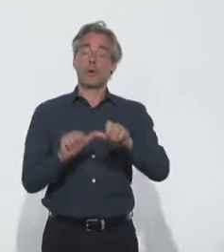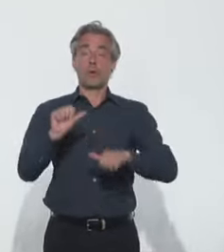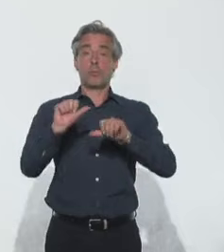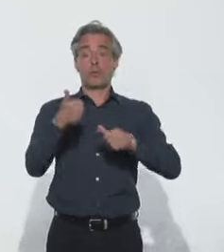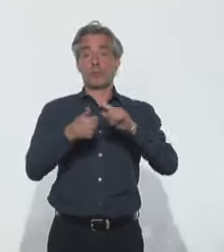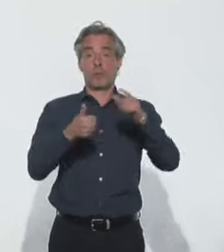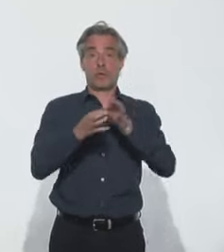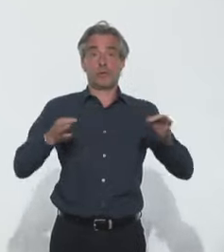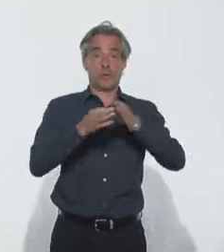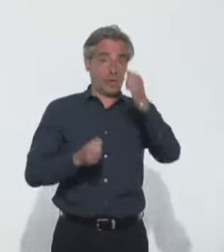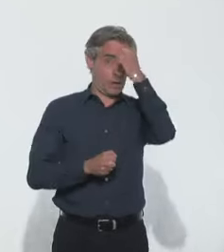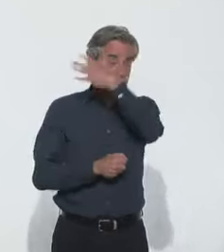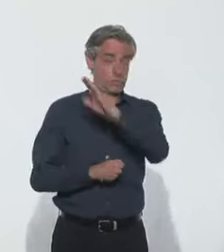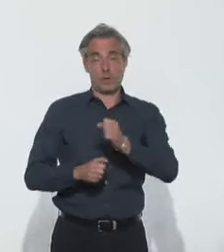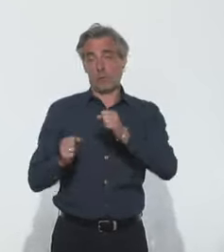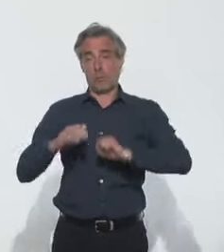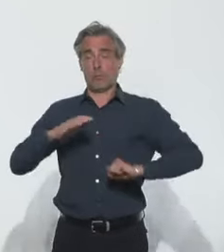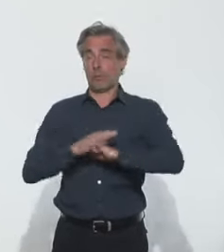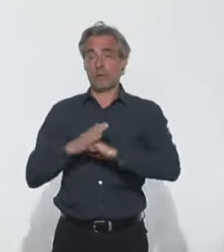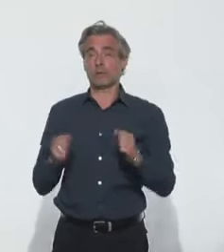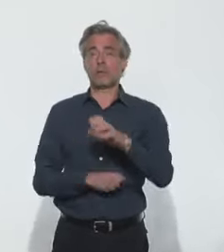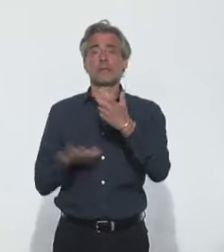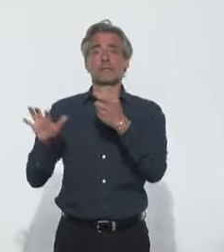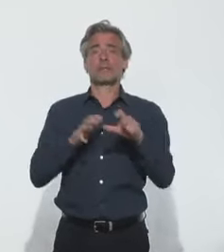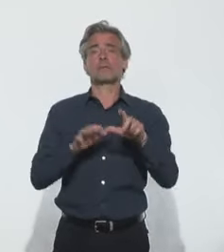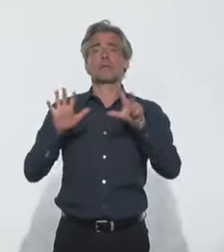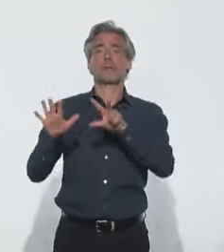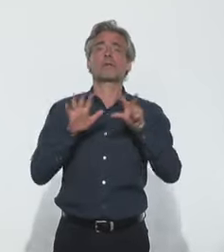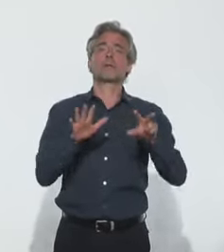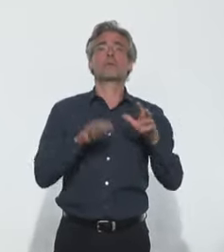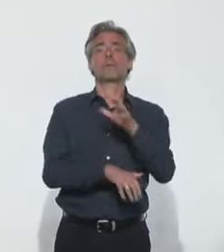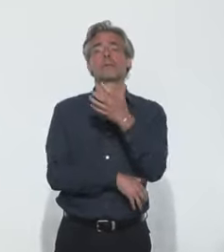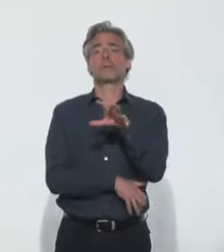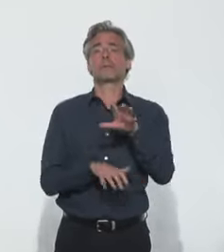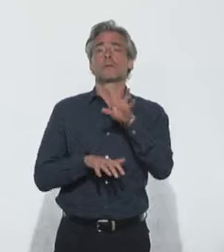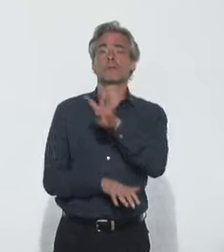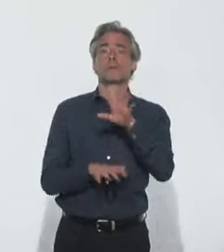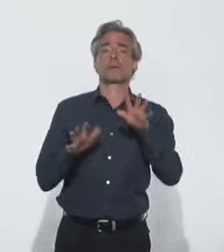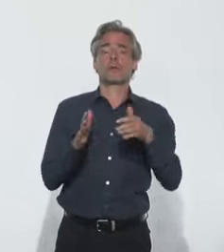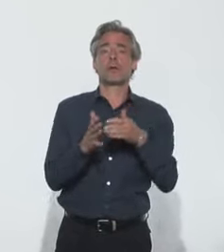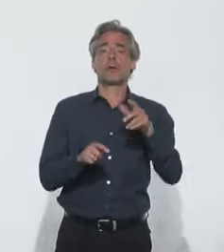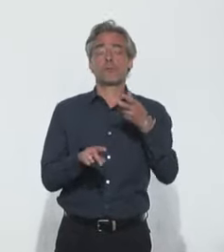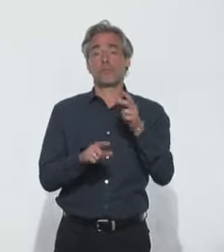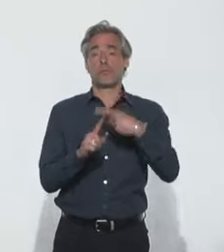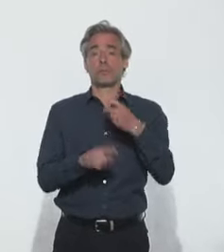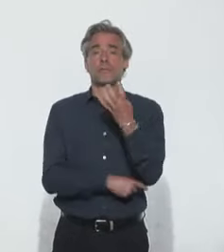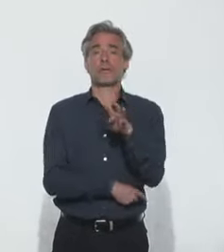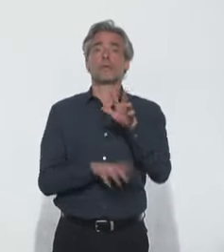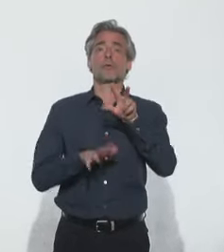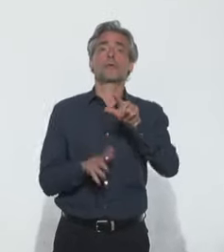sont le pays le plus touché avec 788 950 cas et 42 500 décès.